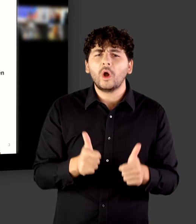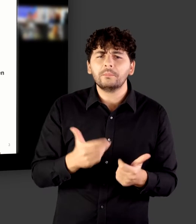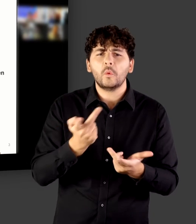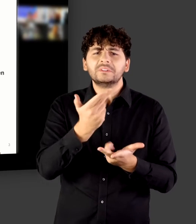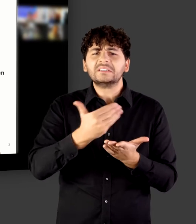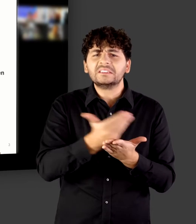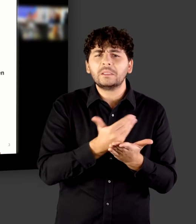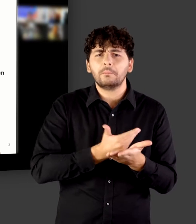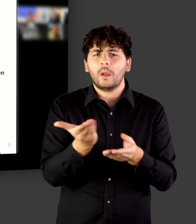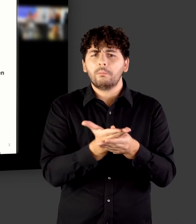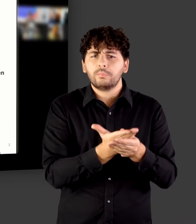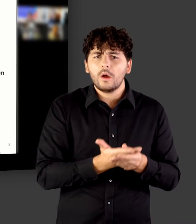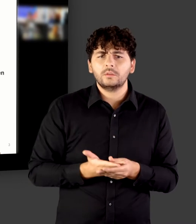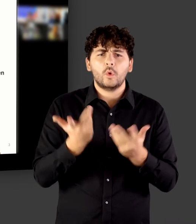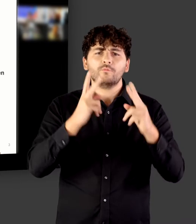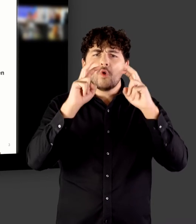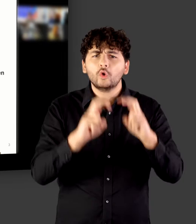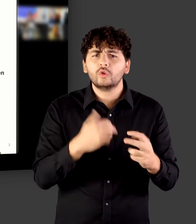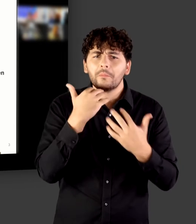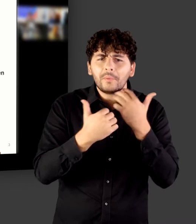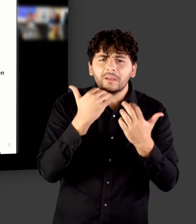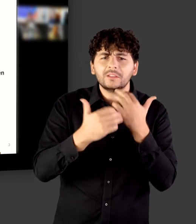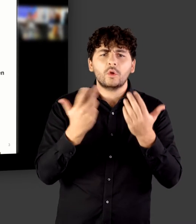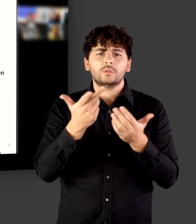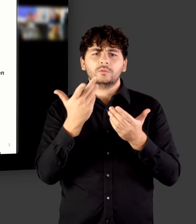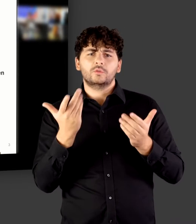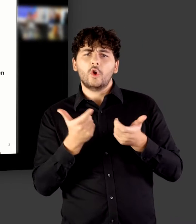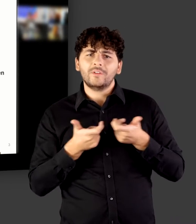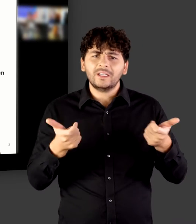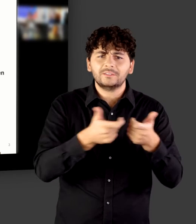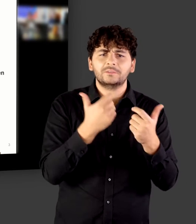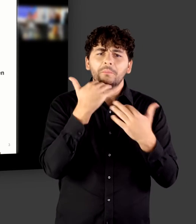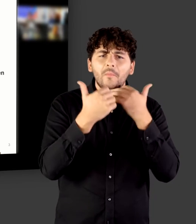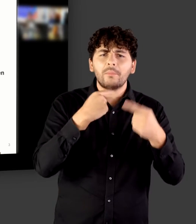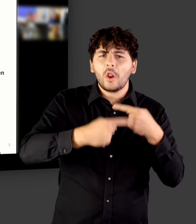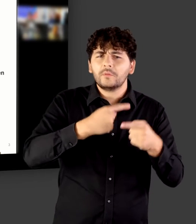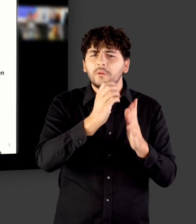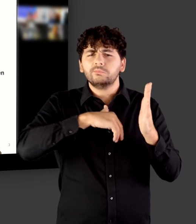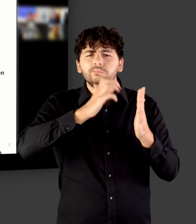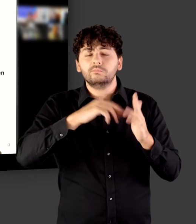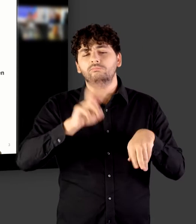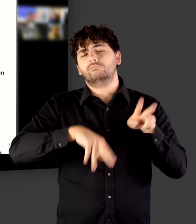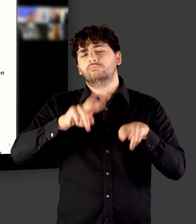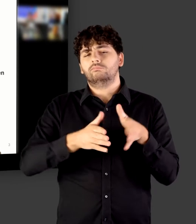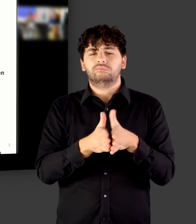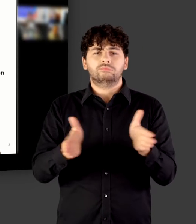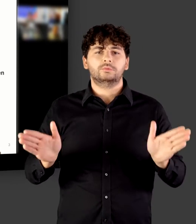Sammelbänden, Forschungsberichte oder auch Conference Proceedings. Auch Gold Open Access